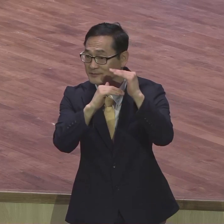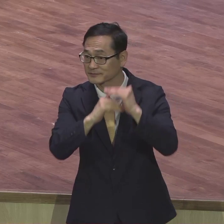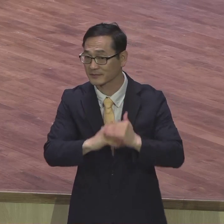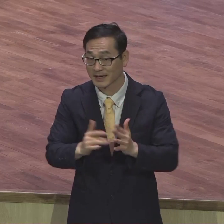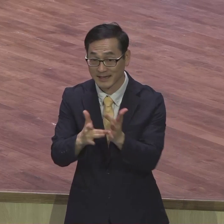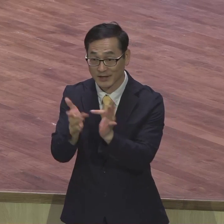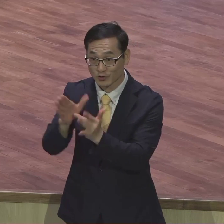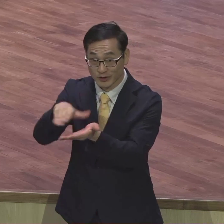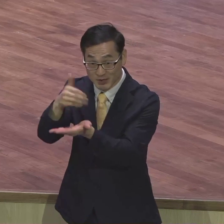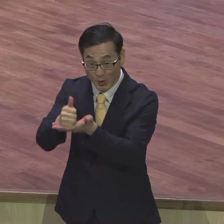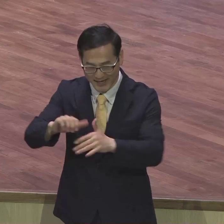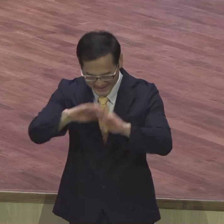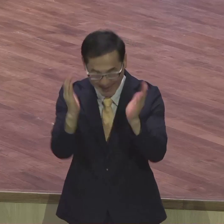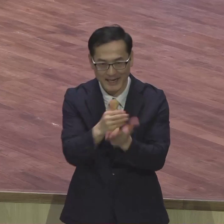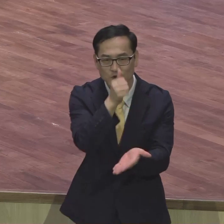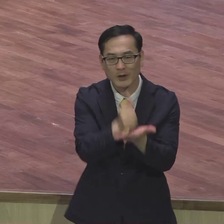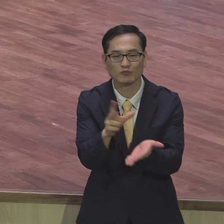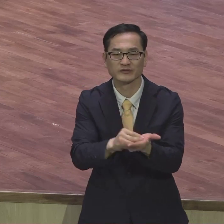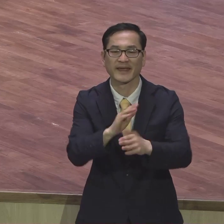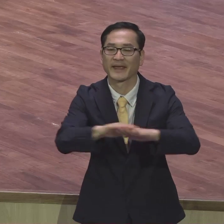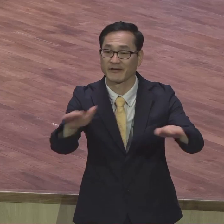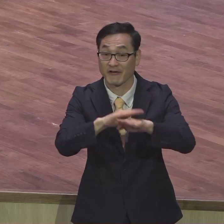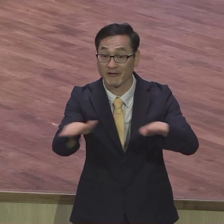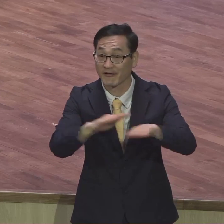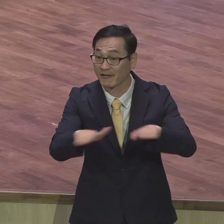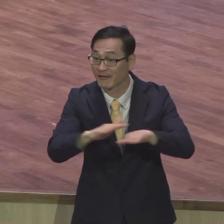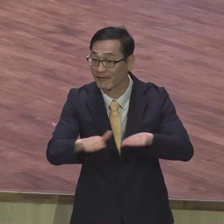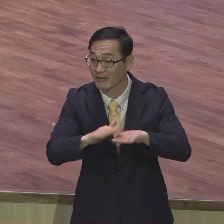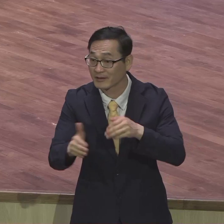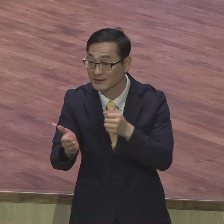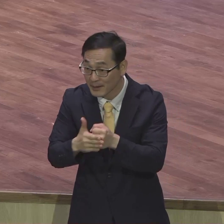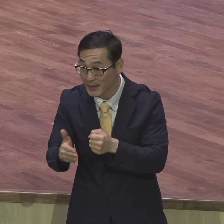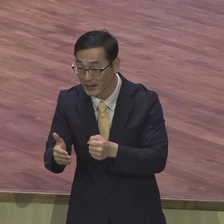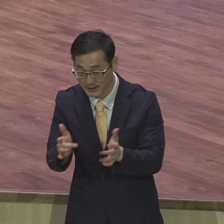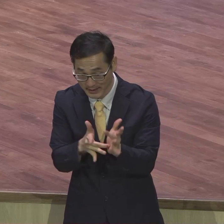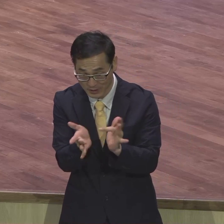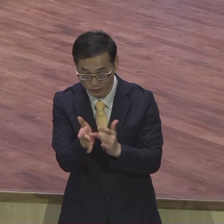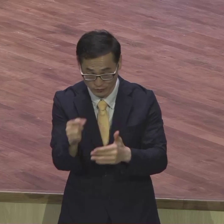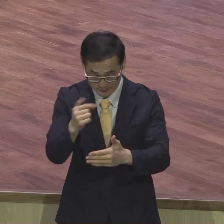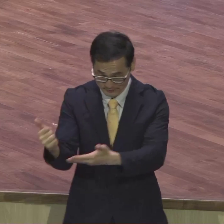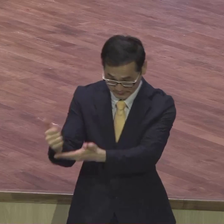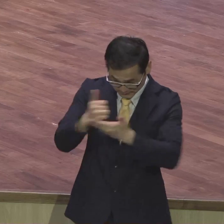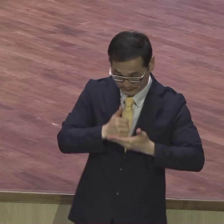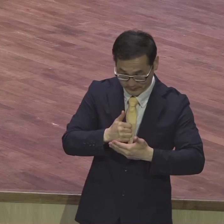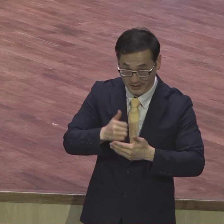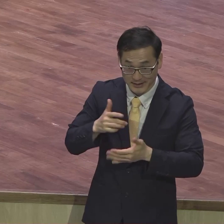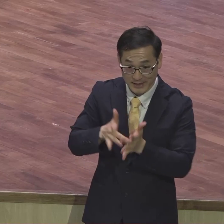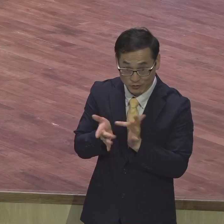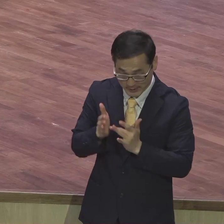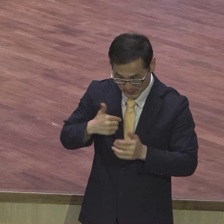해결하기 때문에 그 어떤 것들도 그리스도 예수 안에 있는 이 사랑에서 우리를 끊을 수가 없다